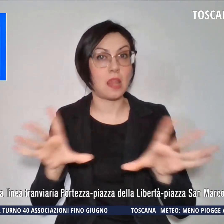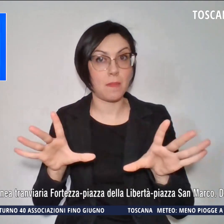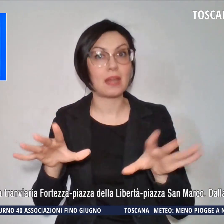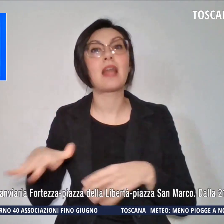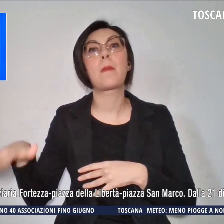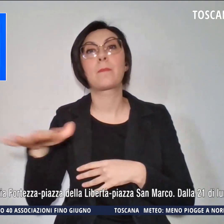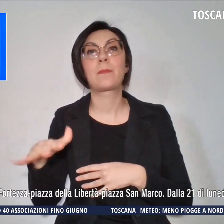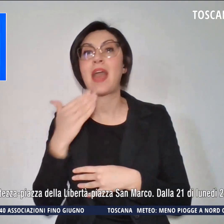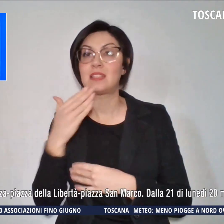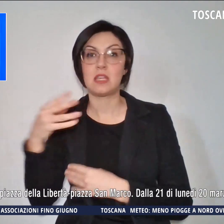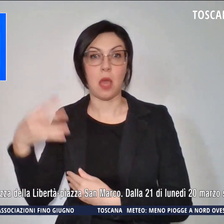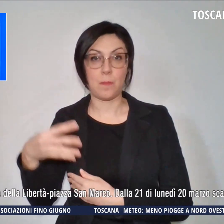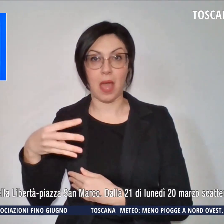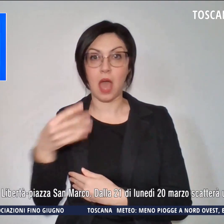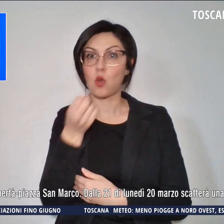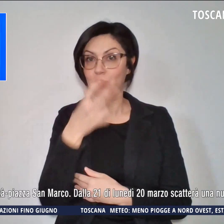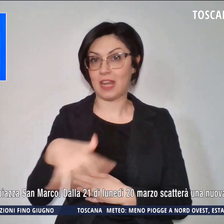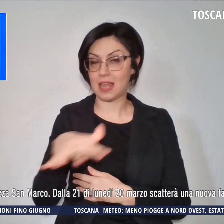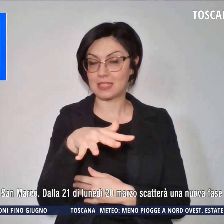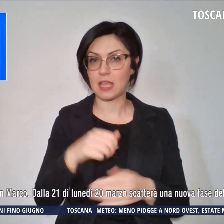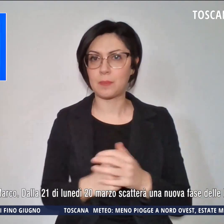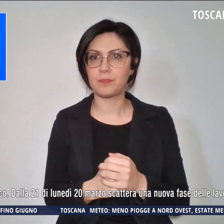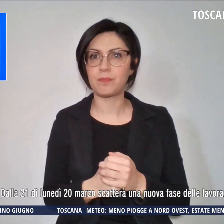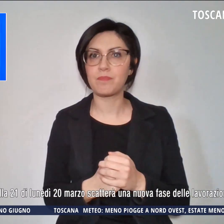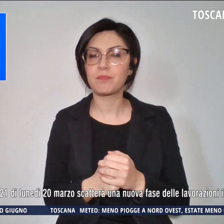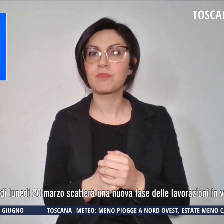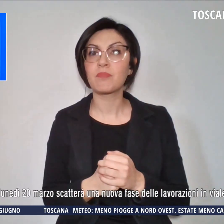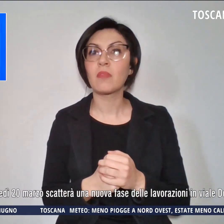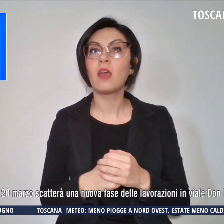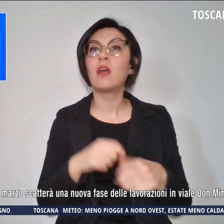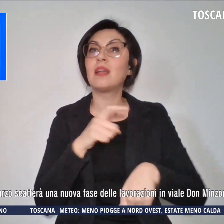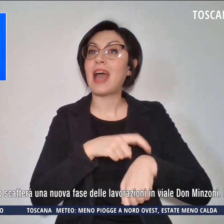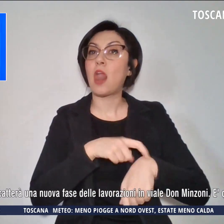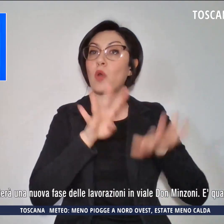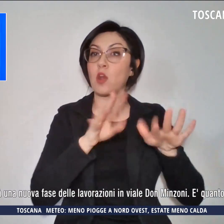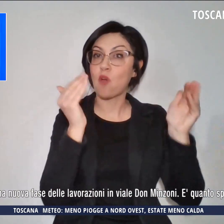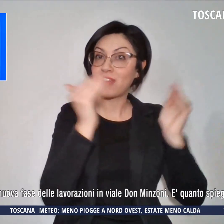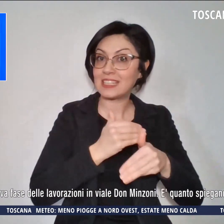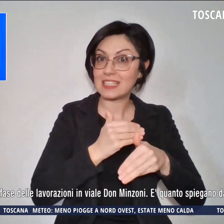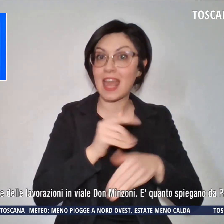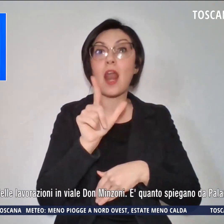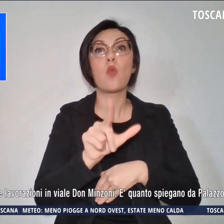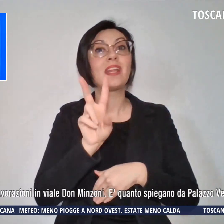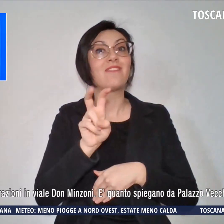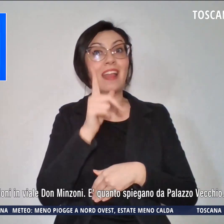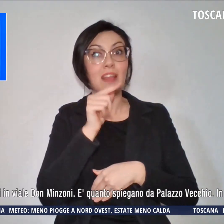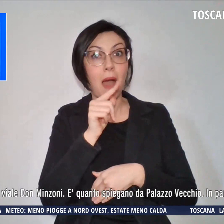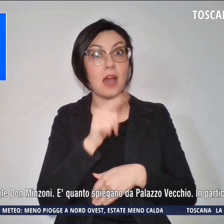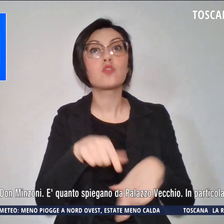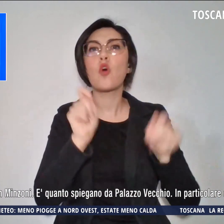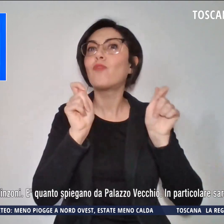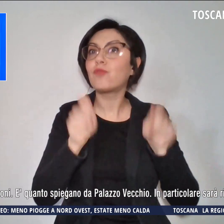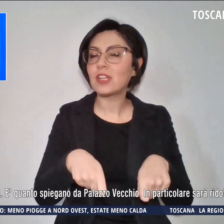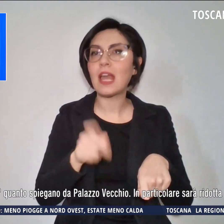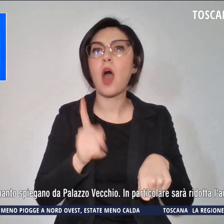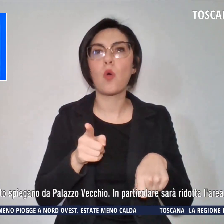San Marco a Firenze. Dalle 21 di lunedì 20 marzo scatterà una nuova